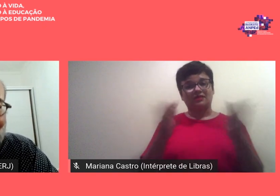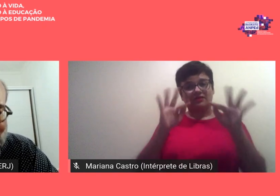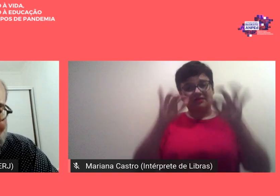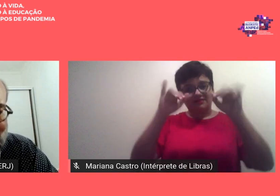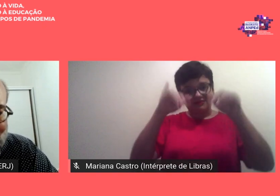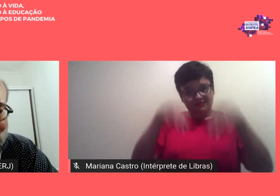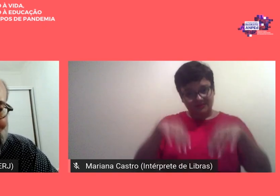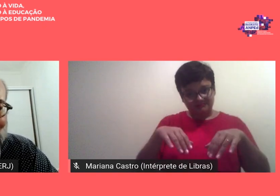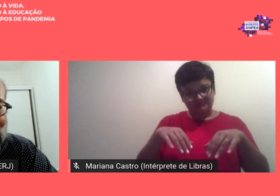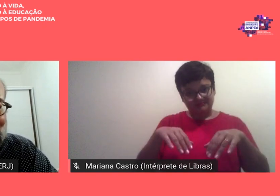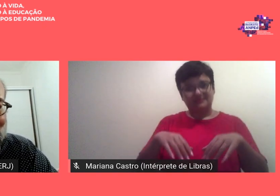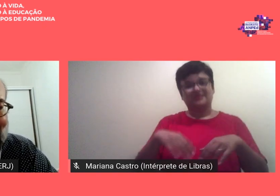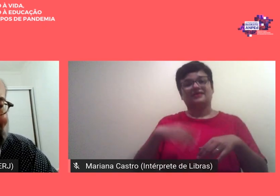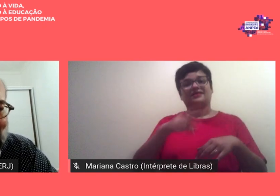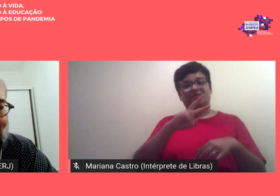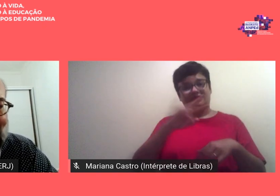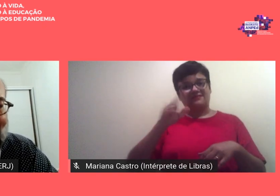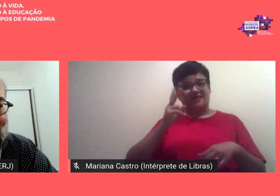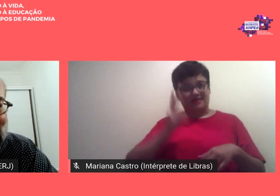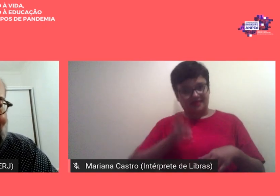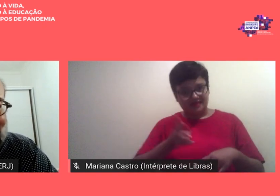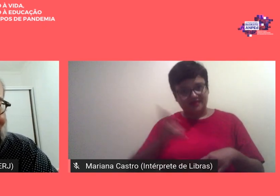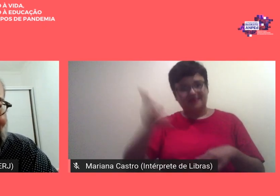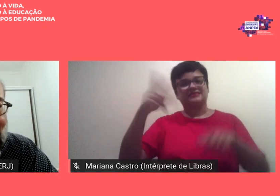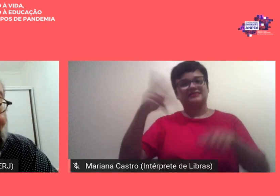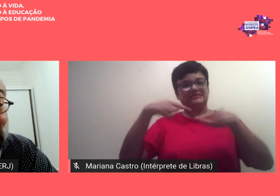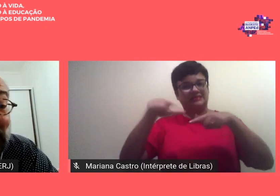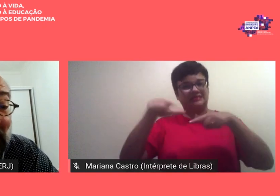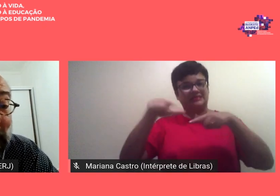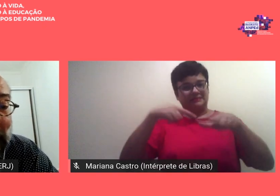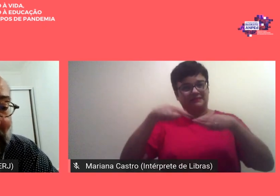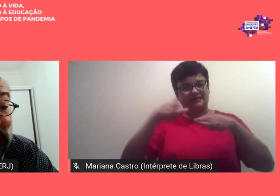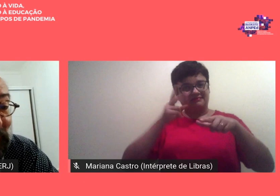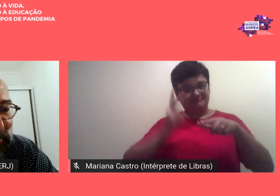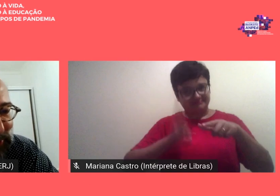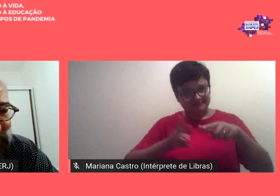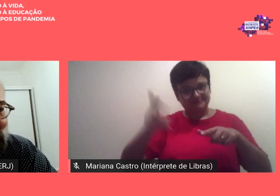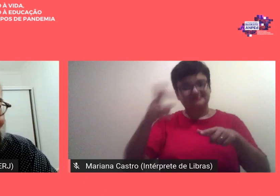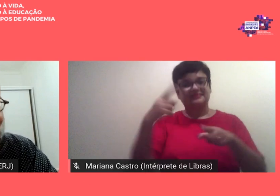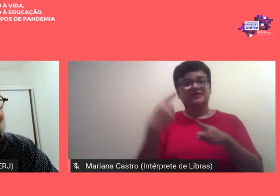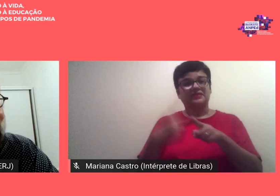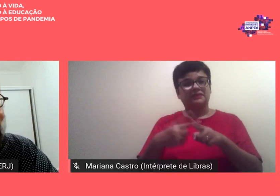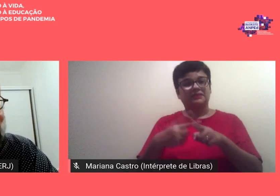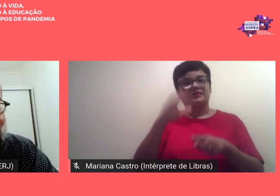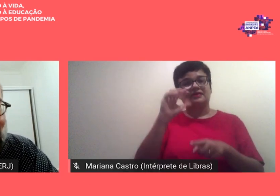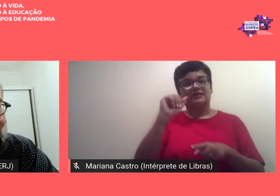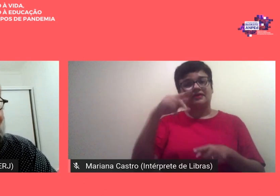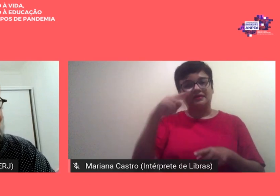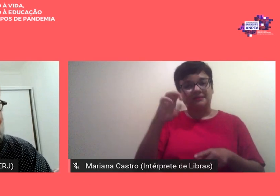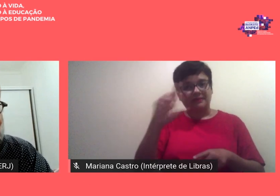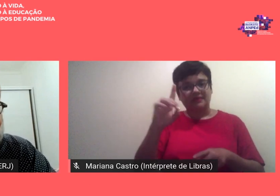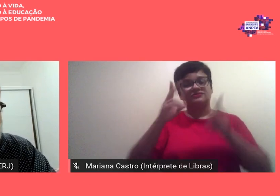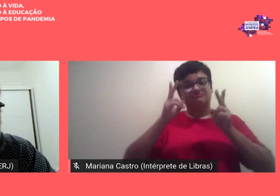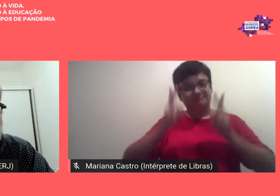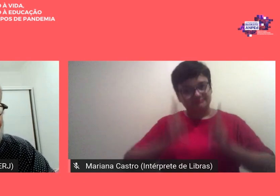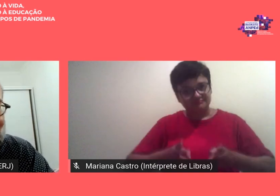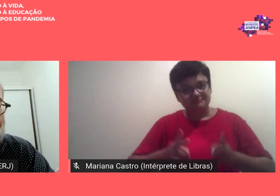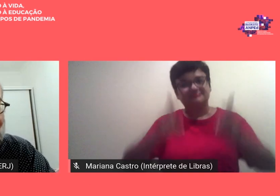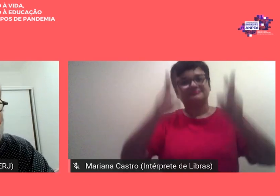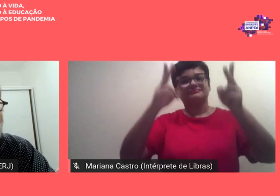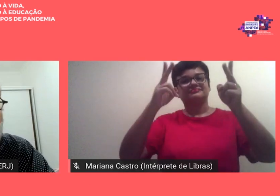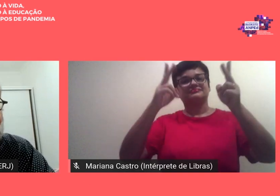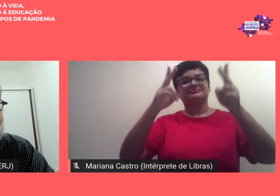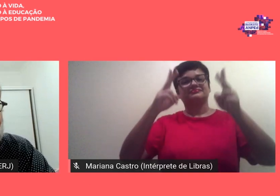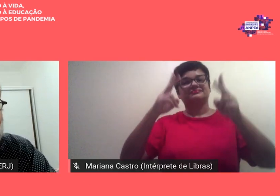nós ainda vamos continuar a trabalhar bastante porque a ampede continua e vamos